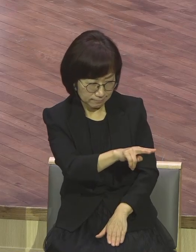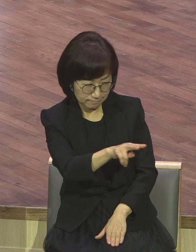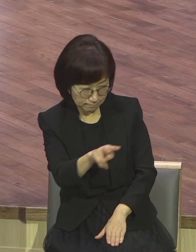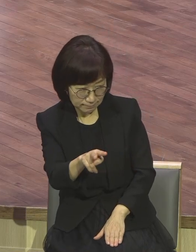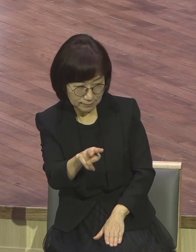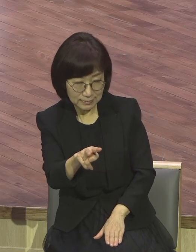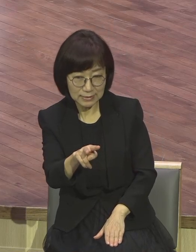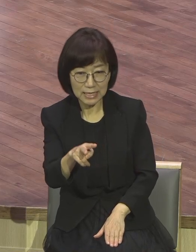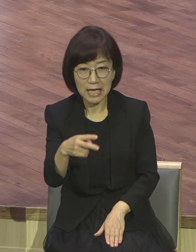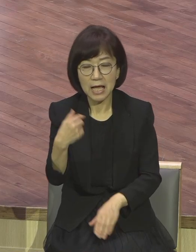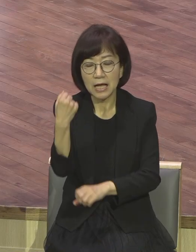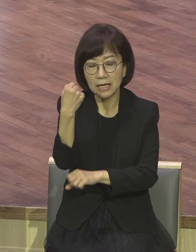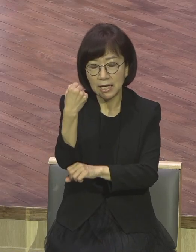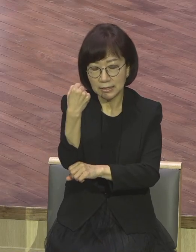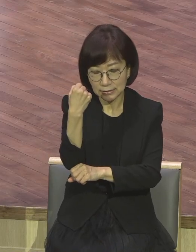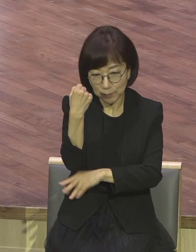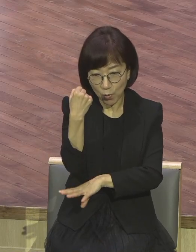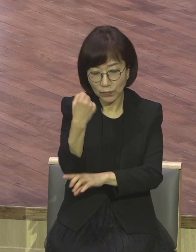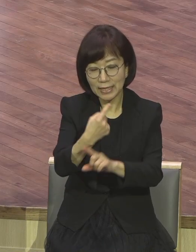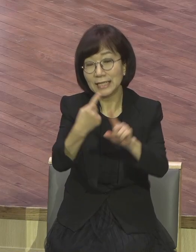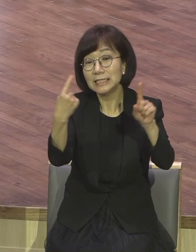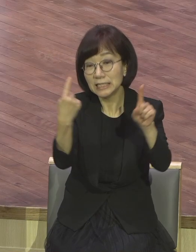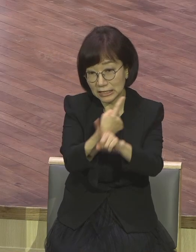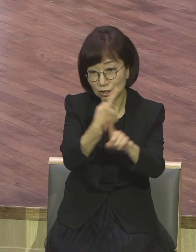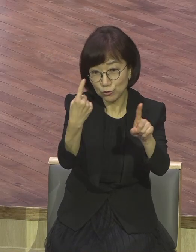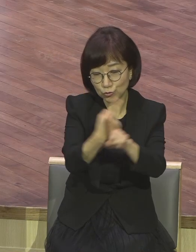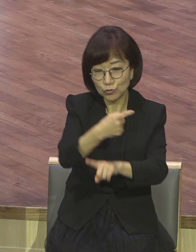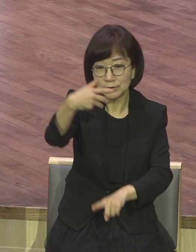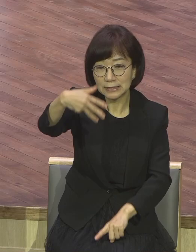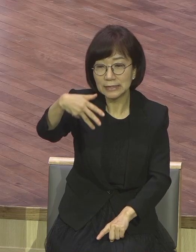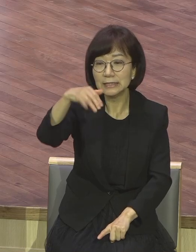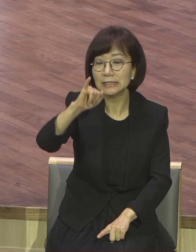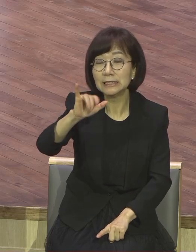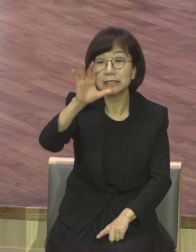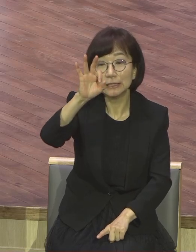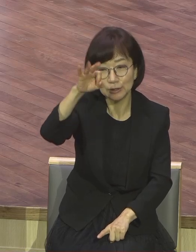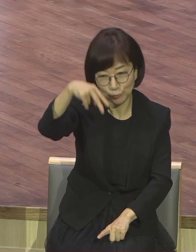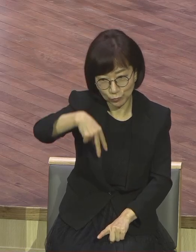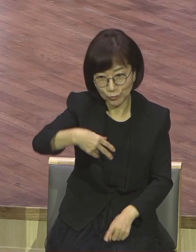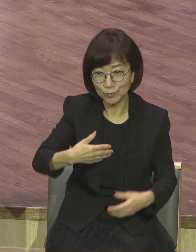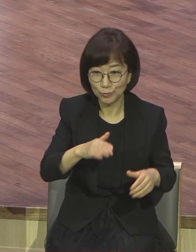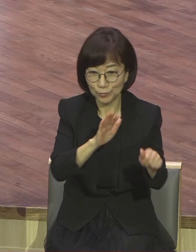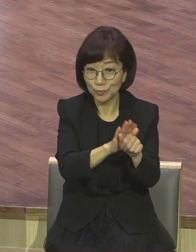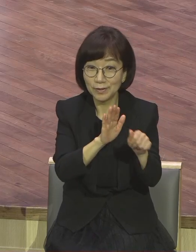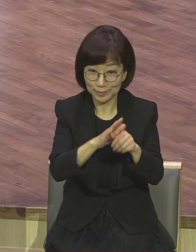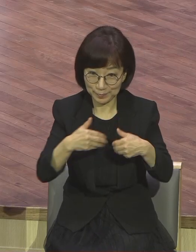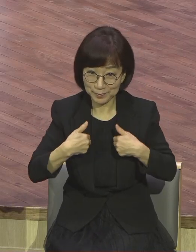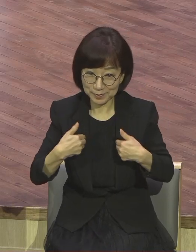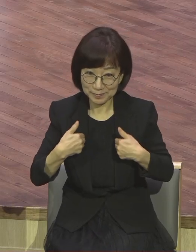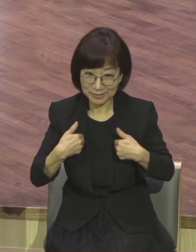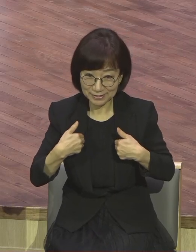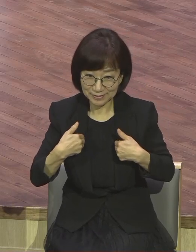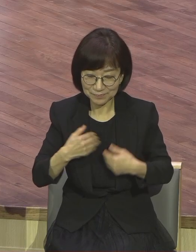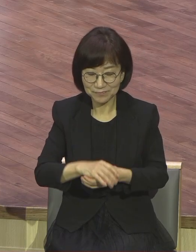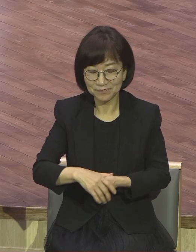복음 치유 시스템을 현장에 확산시켜 나가야 돼요. 그게 뭐냐 쉽게 말하면 다섯 가지 기초입니다. 다락방